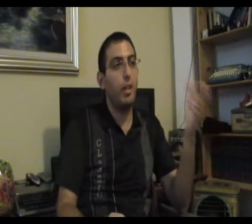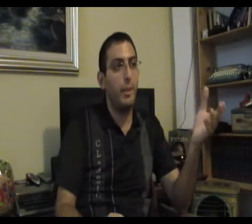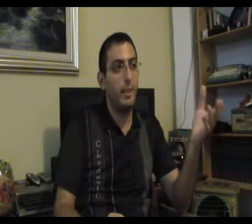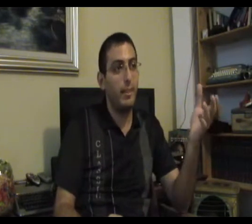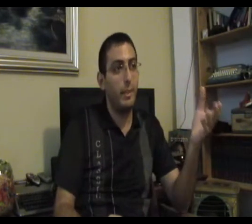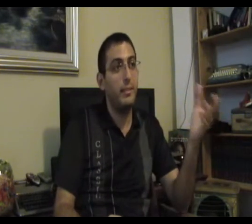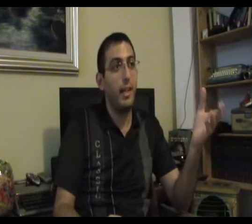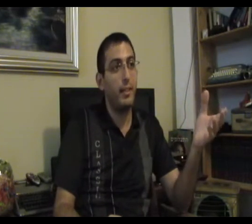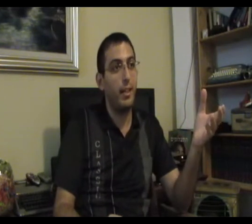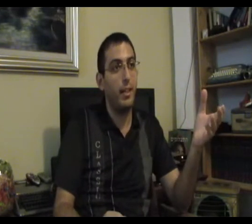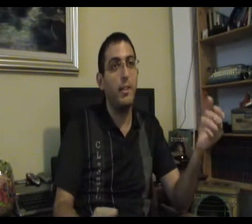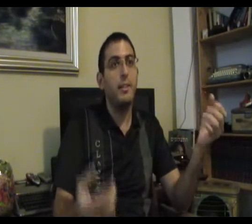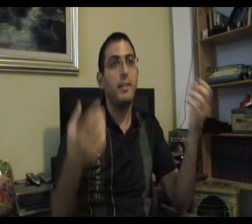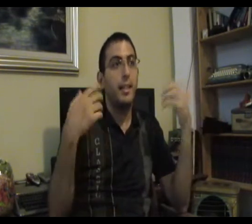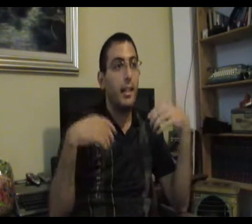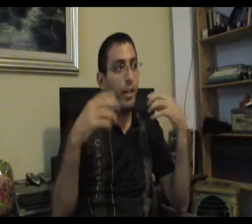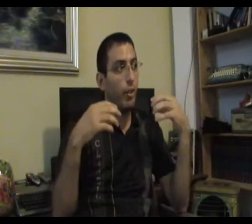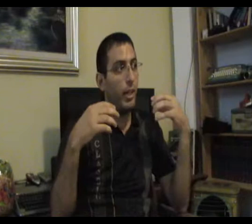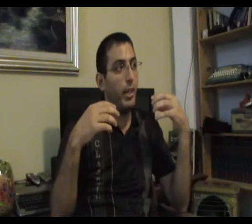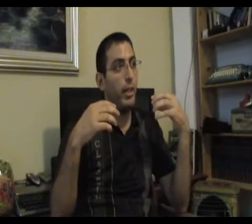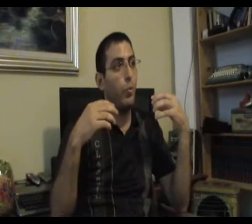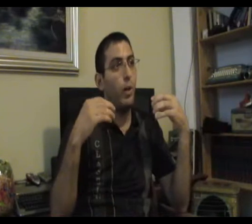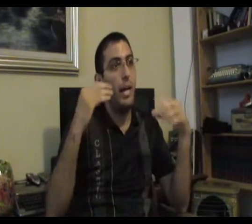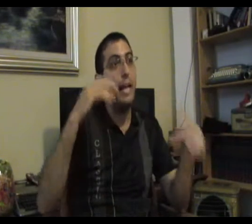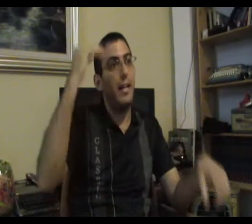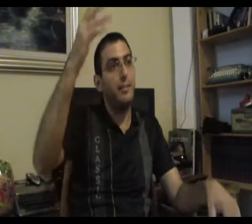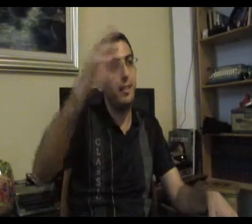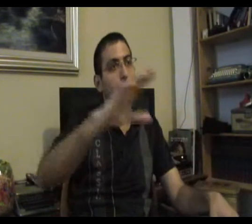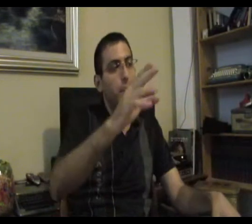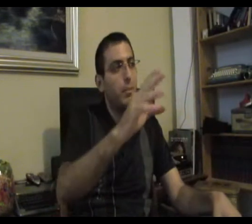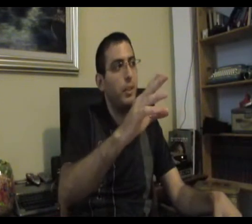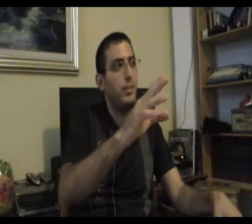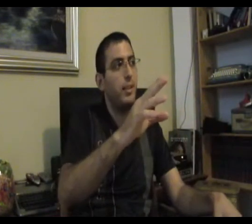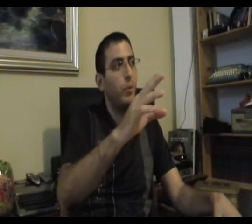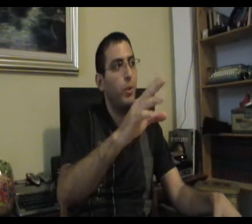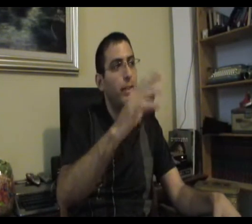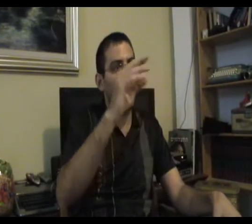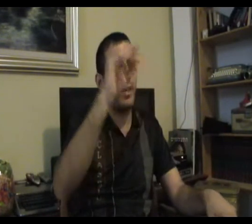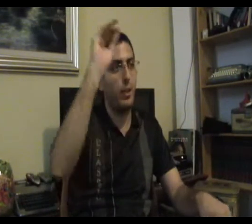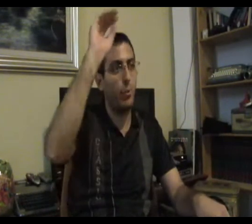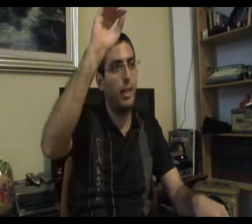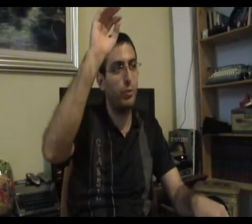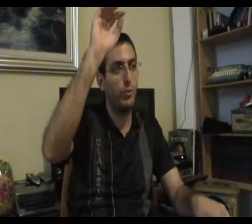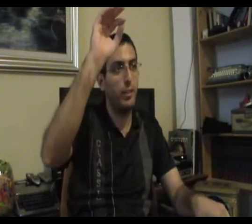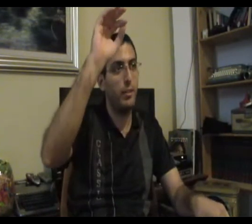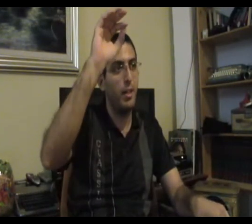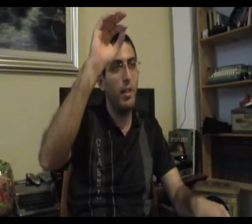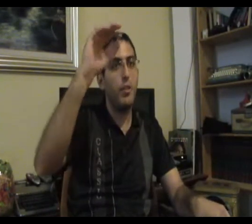לא משנה באיזה דרך תלכי הדרך שלי, כאילו, היעד מה שמשנה זה גם לא הדרך כאילו, הנקודה הסופית זה